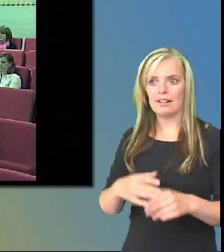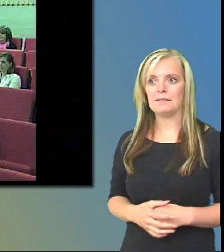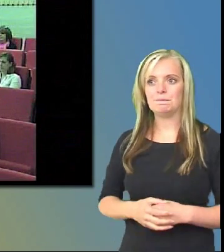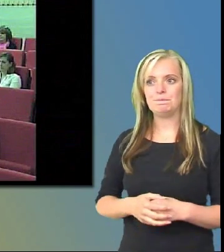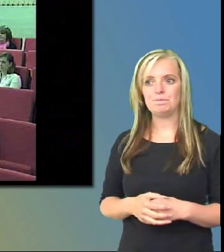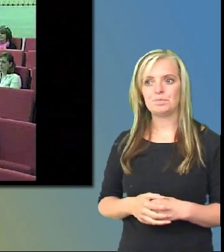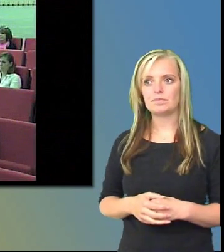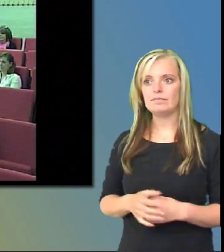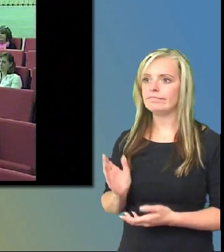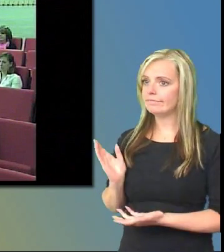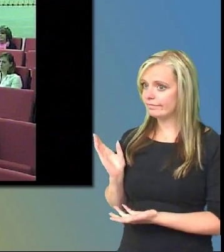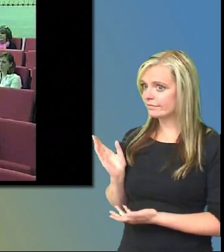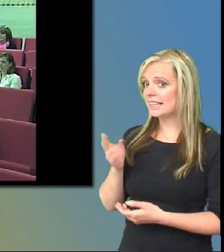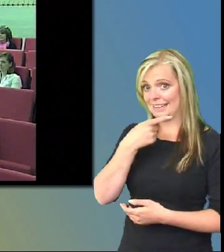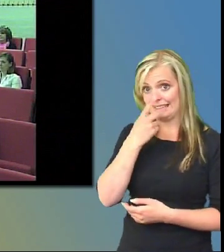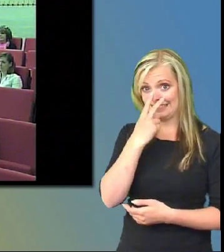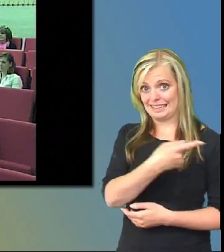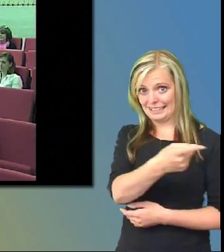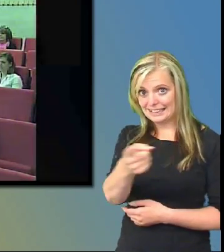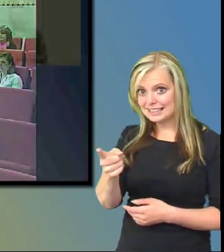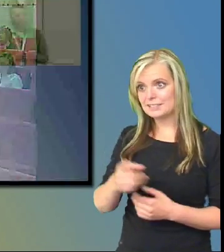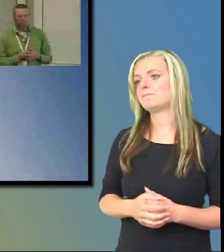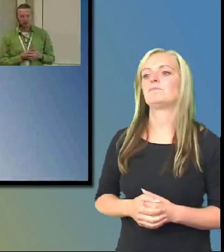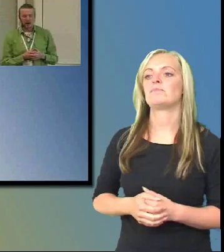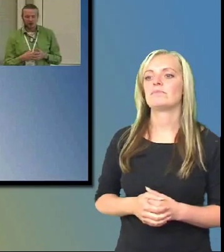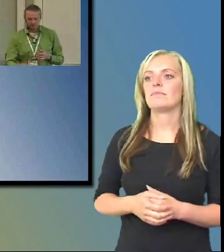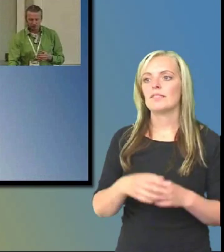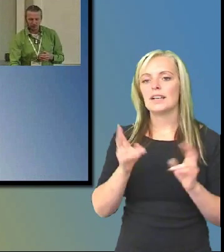Ja, där är ni. Så ser det ut live för oss.